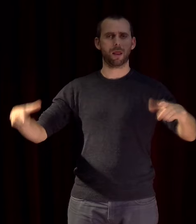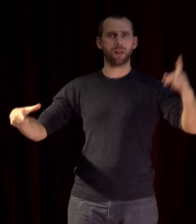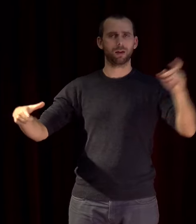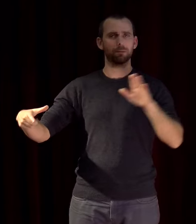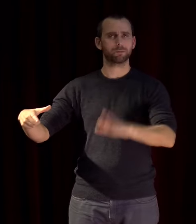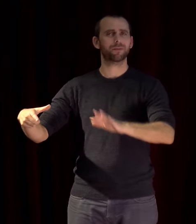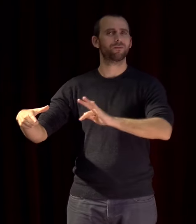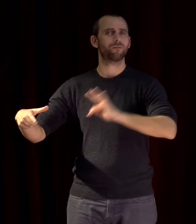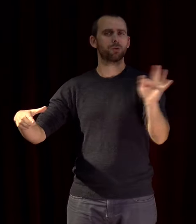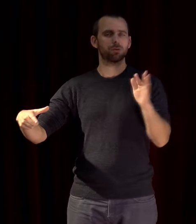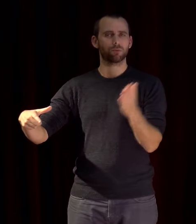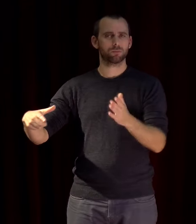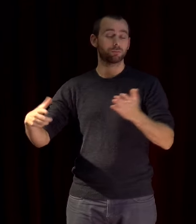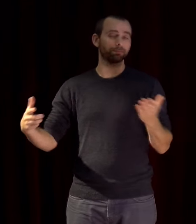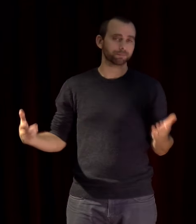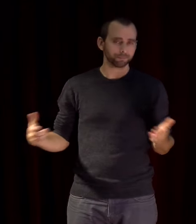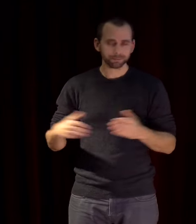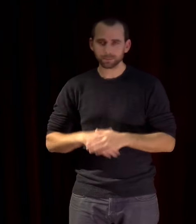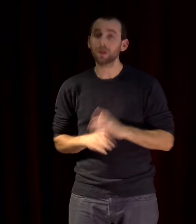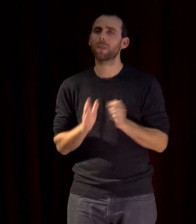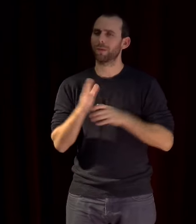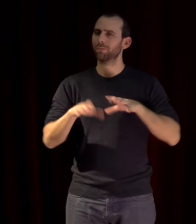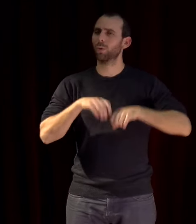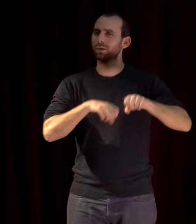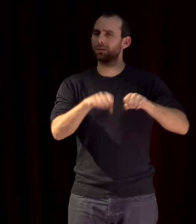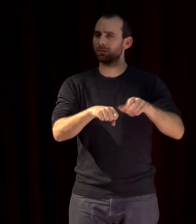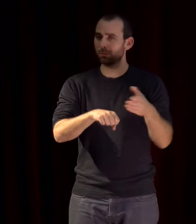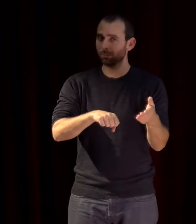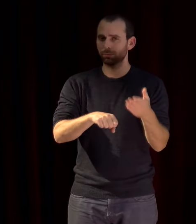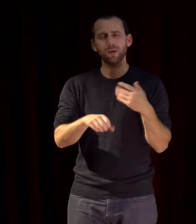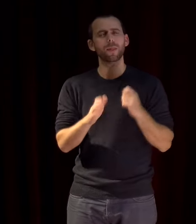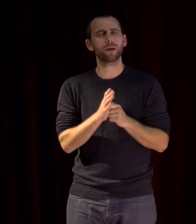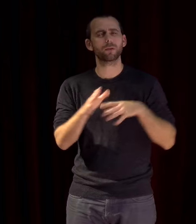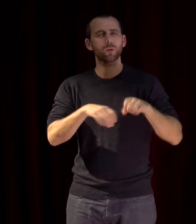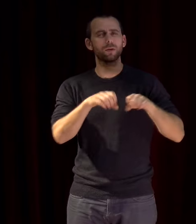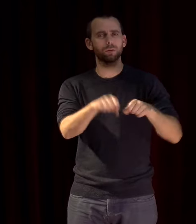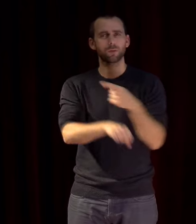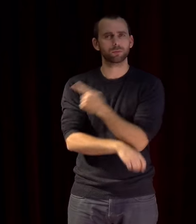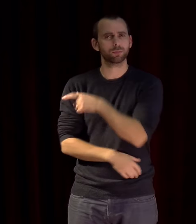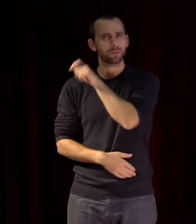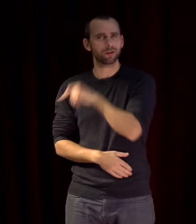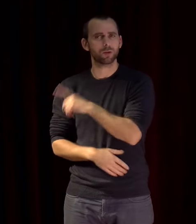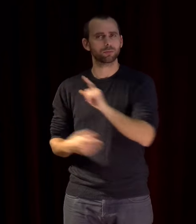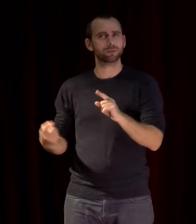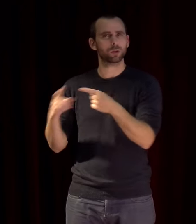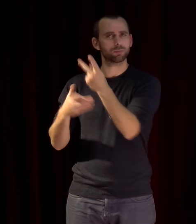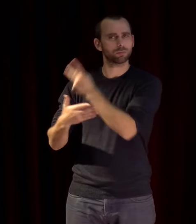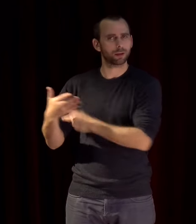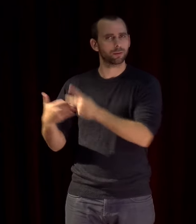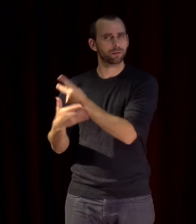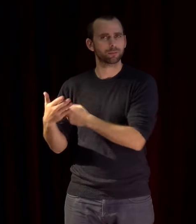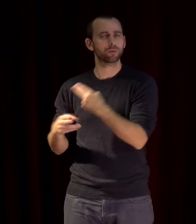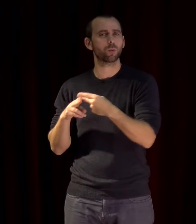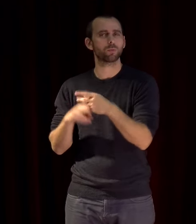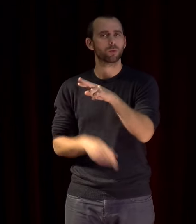or à peu près à la même époque un géographe du XIXe siècle Élisée reclus